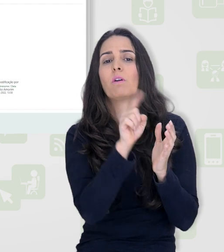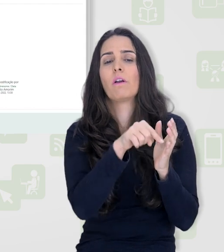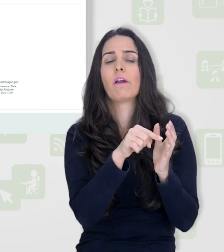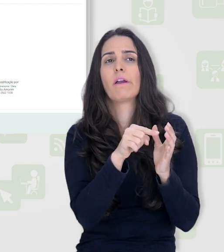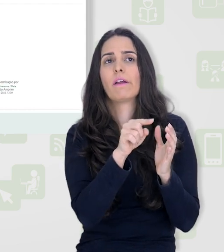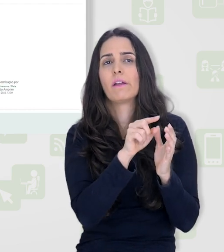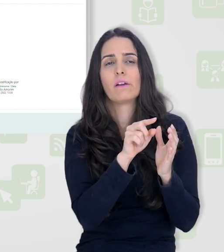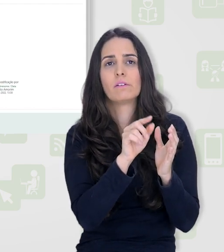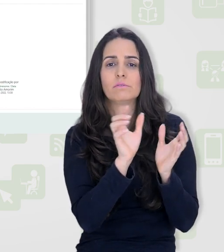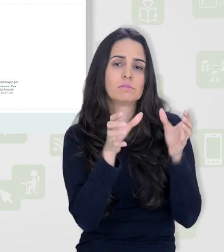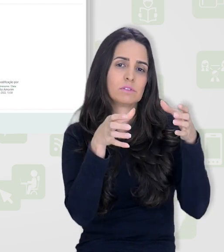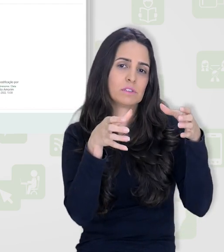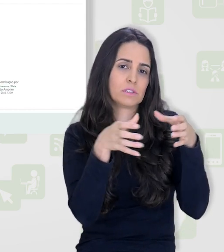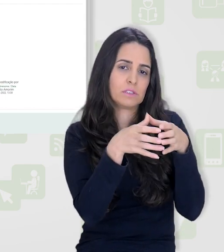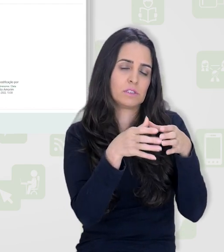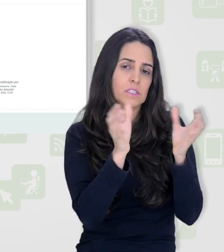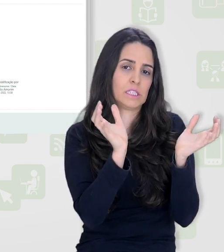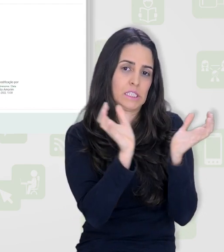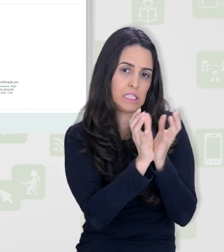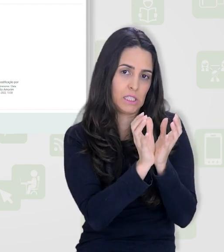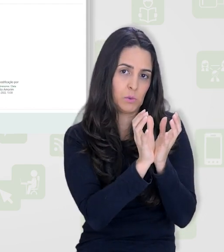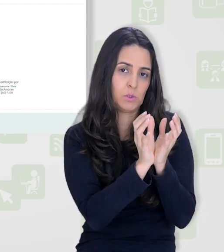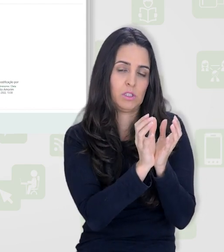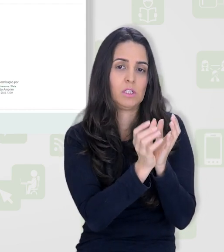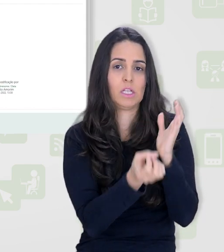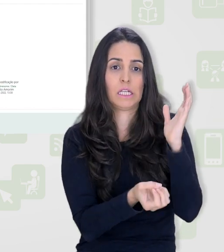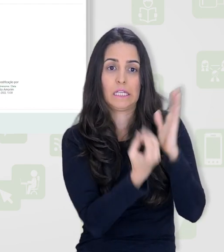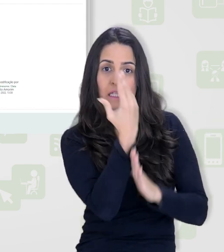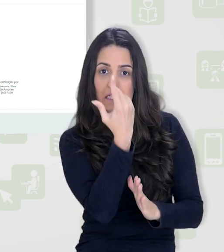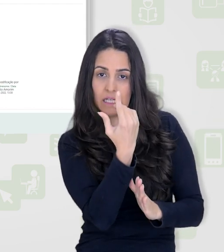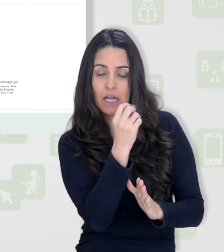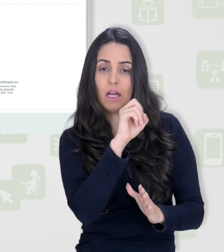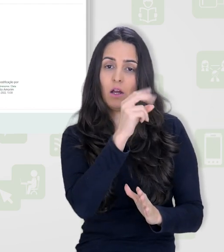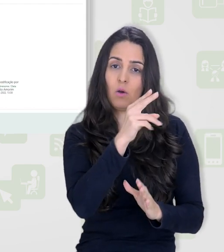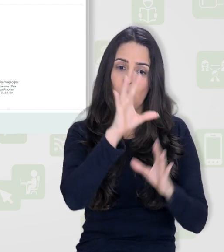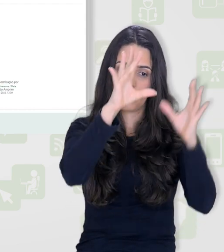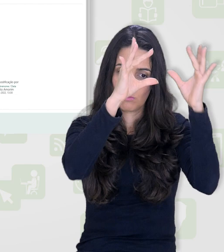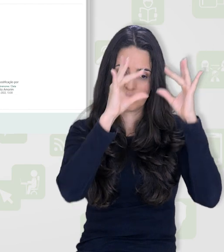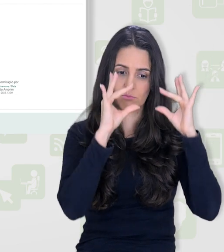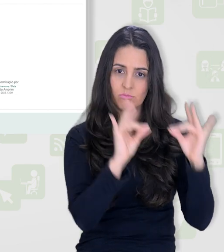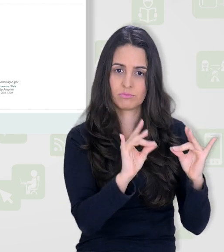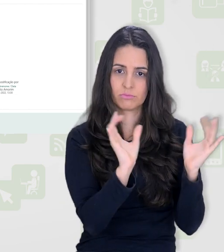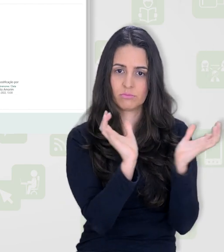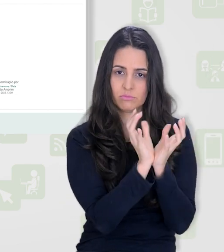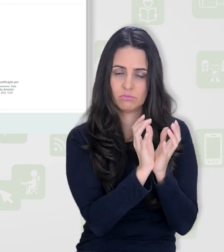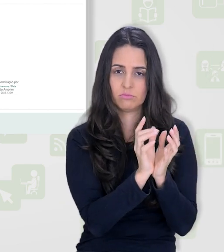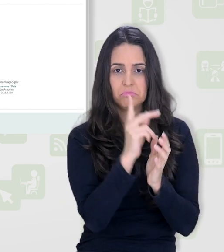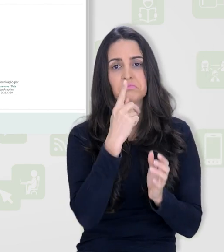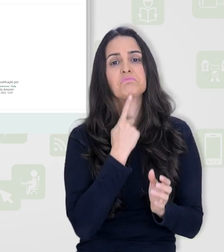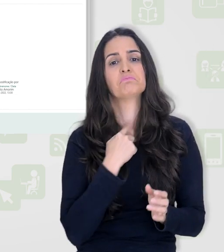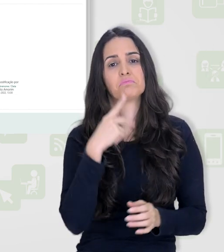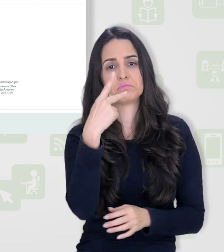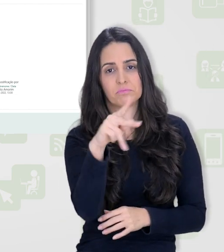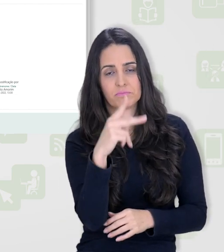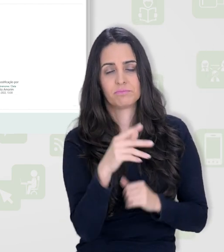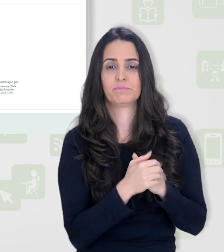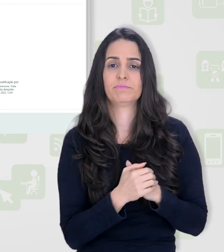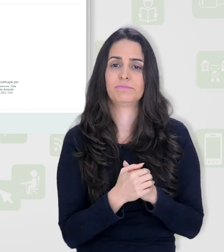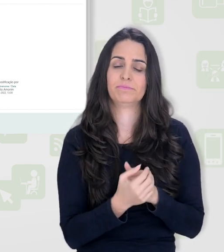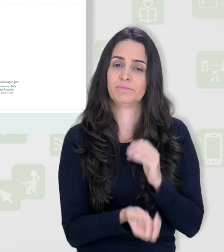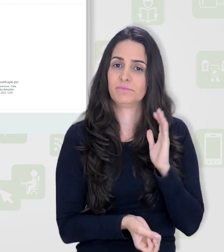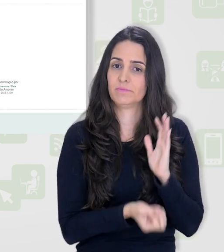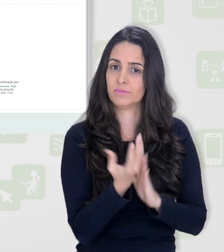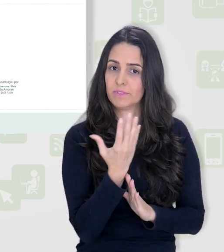diretamente numa categoria ou então criar uma nova questão e depois mover para a categoria desejada. Então, vamos